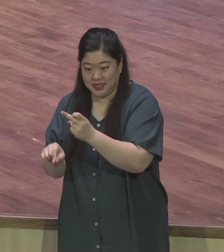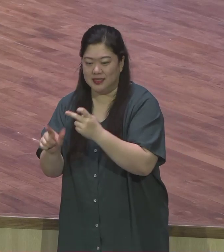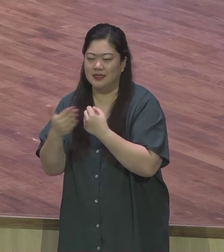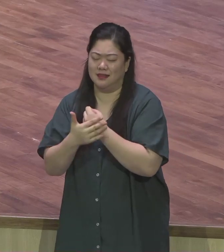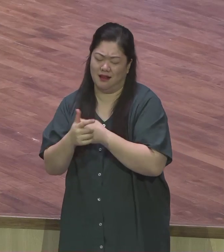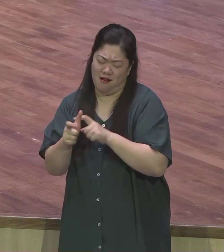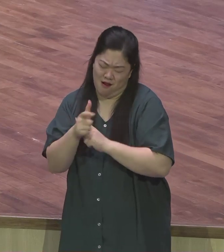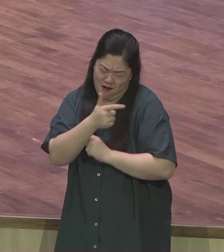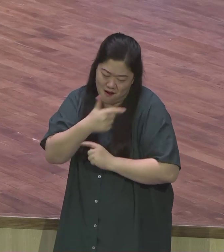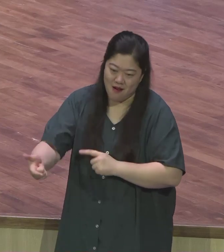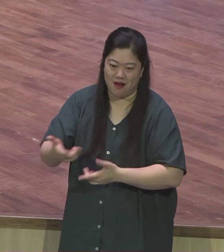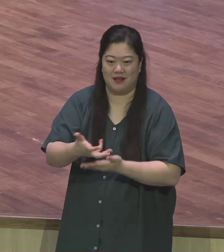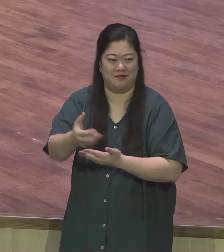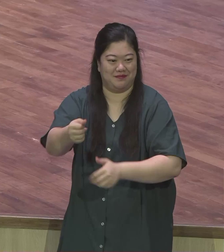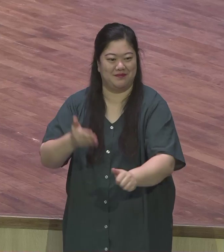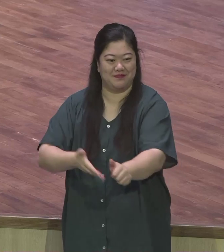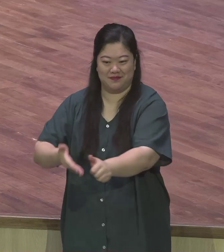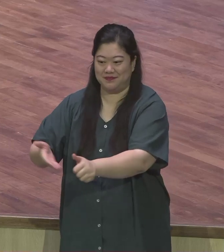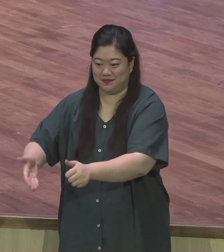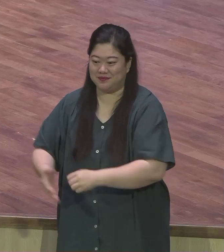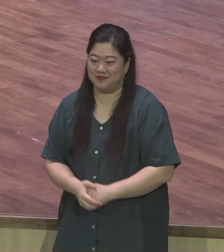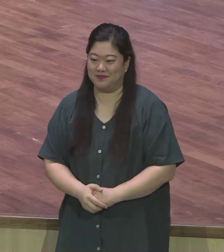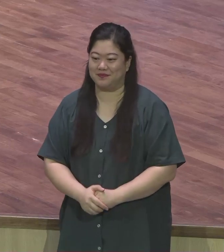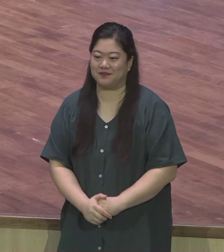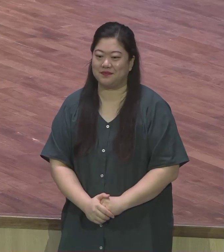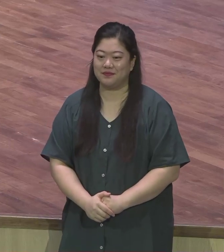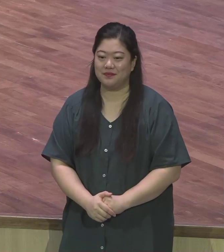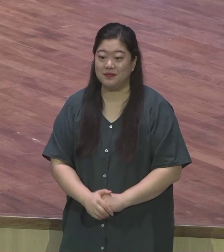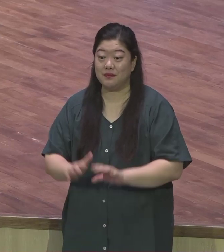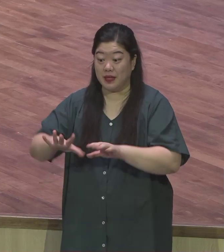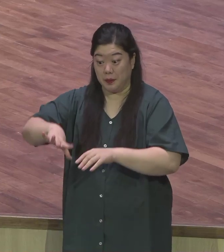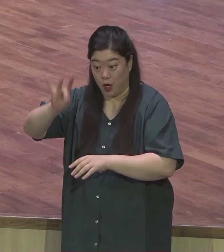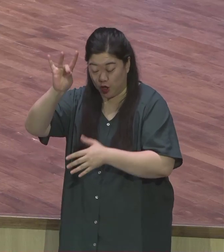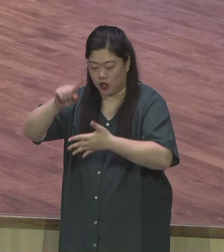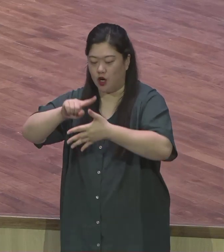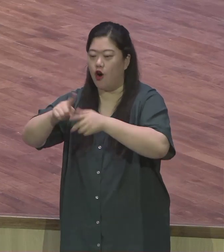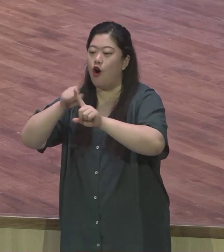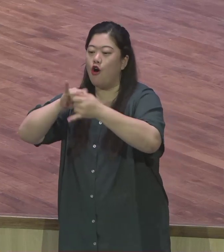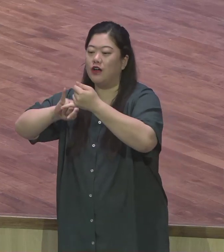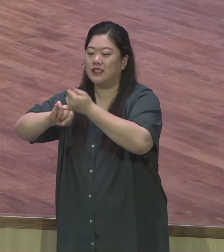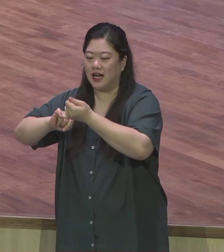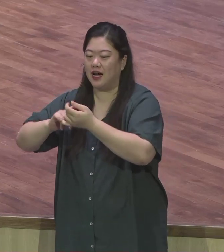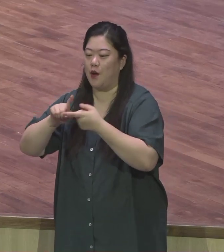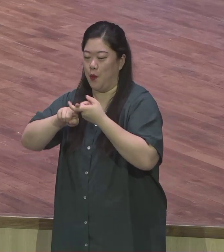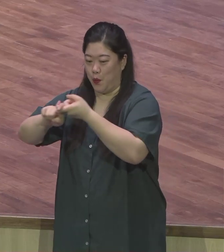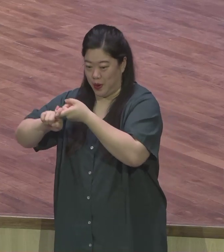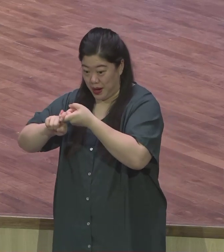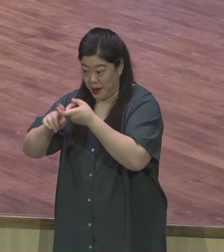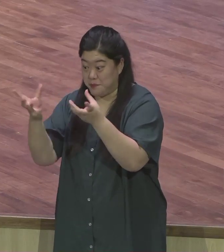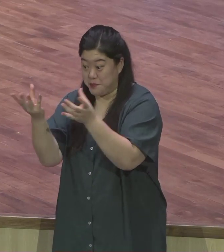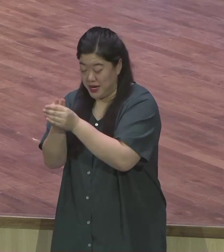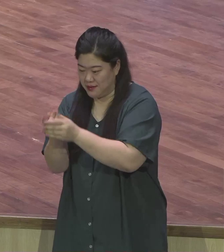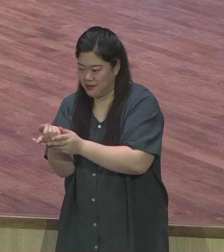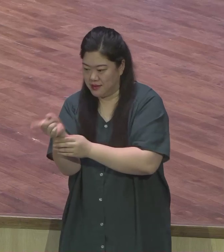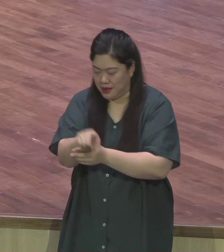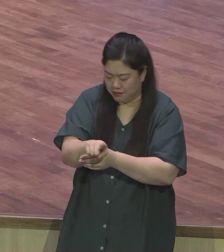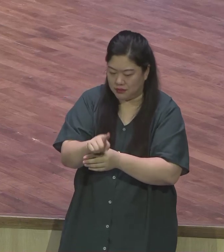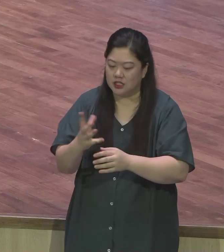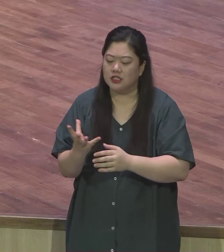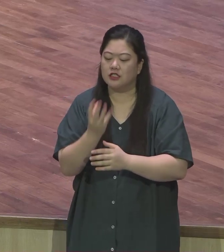먼저 우리가 언약 공동체를 회복하고 또 나라는 성전을 또 세워나가면서 하나님께서 우리에게 주신 다양한